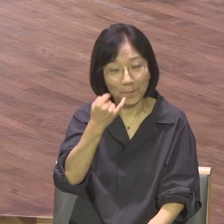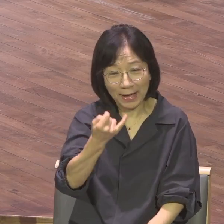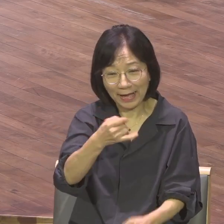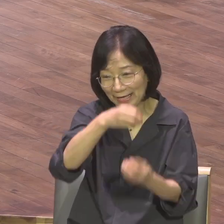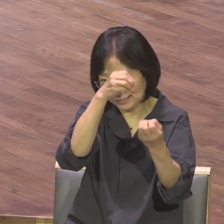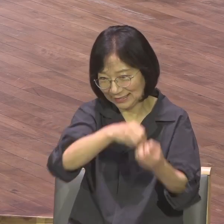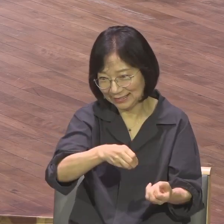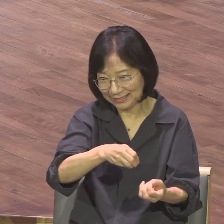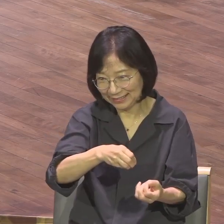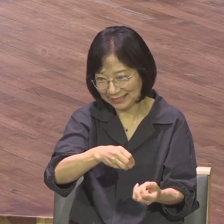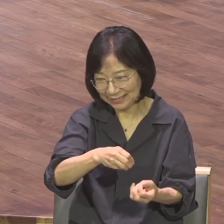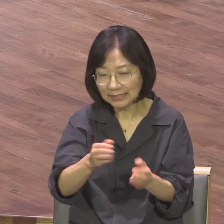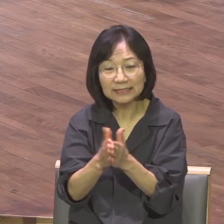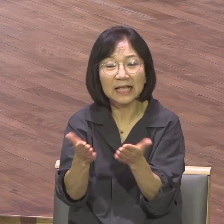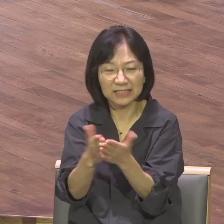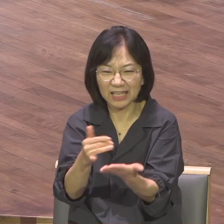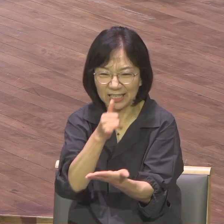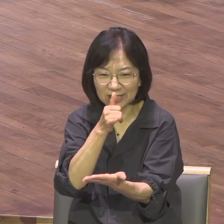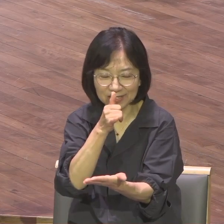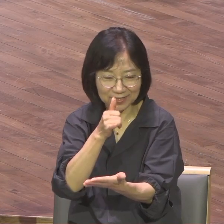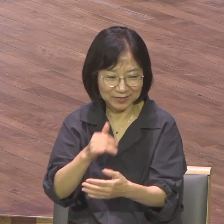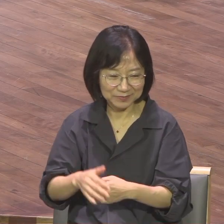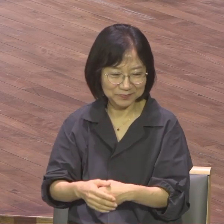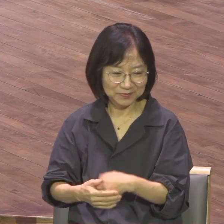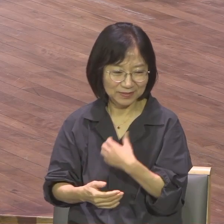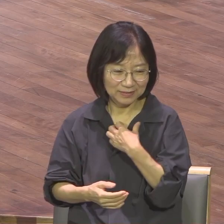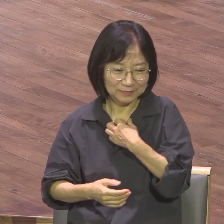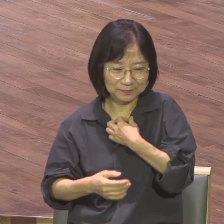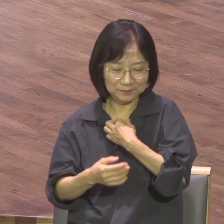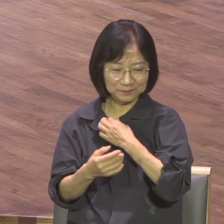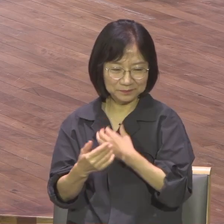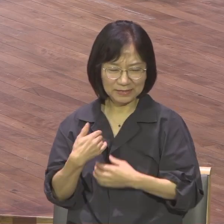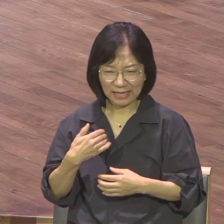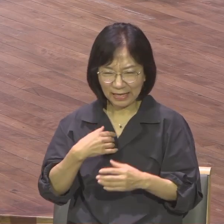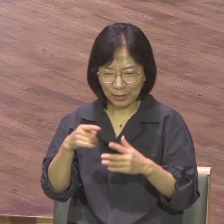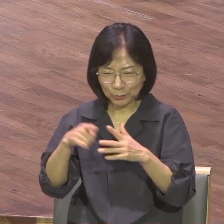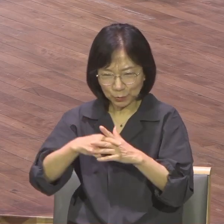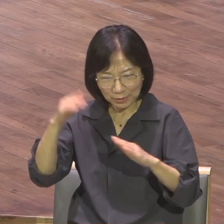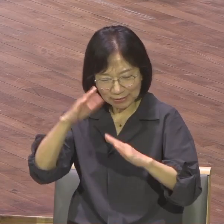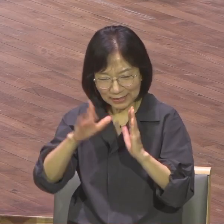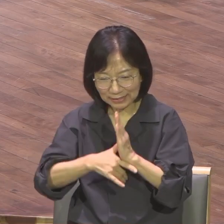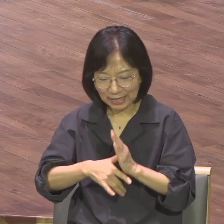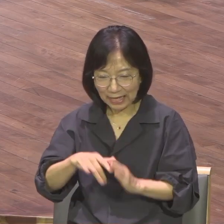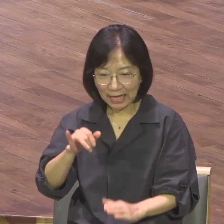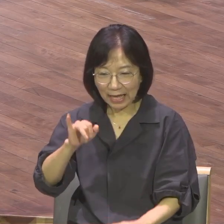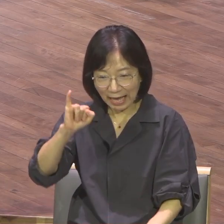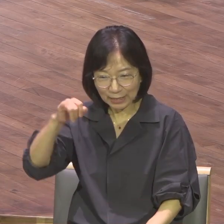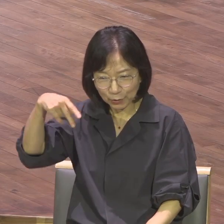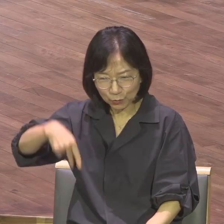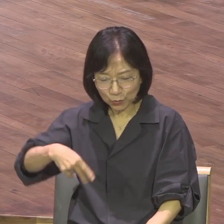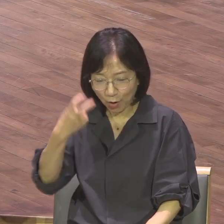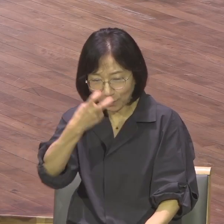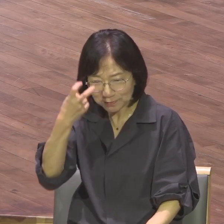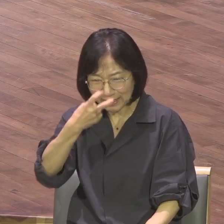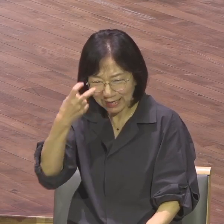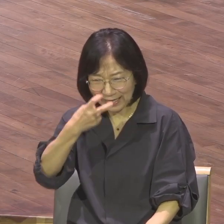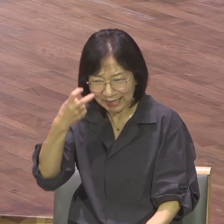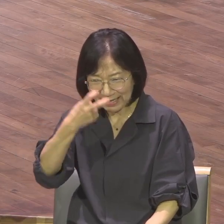초등학교 때 IQ 이거 하고 109 나와가지고 너무 막 실망하고 역시 나는 안 되나 보다 109가 물론 두 자리 숫자 아닌 게 너무